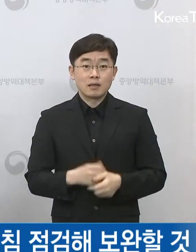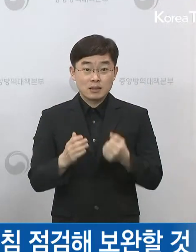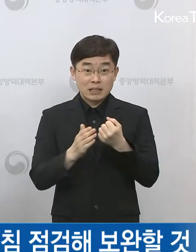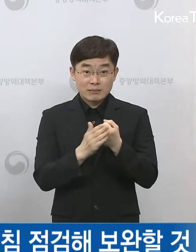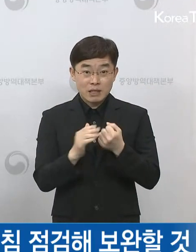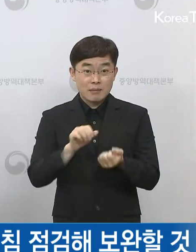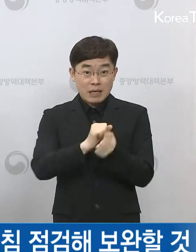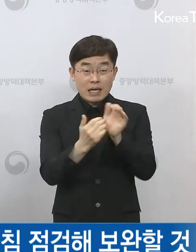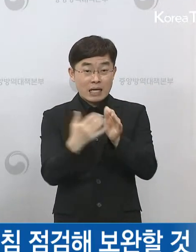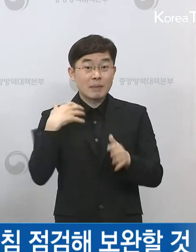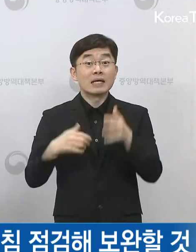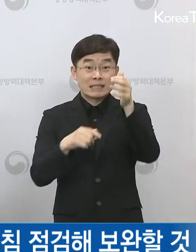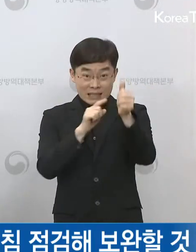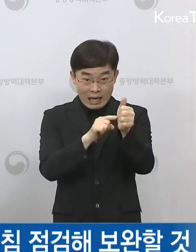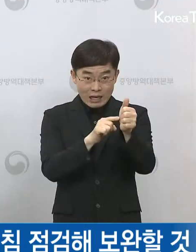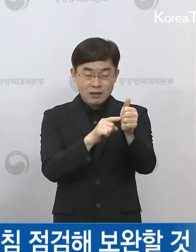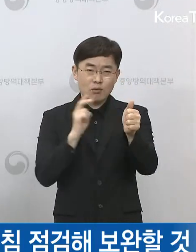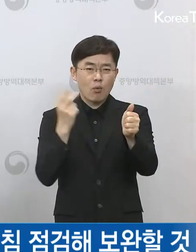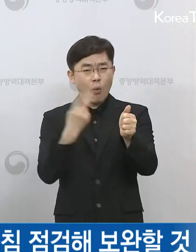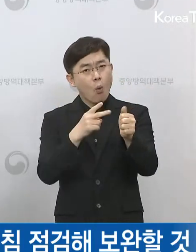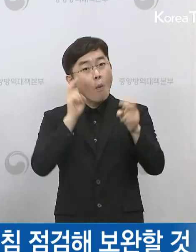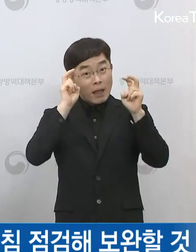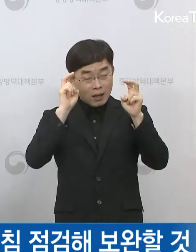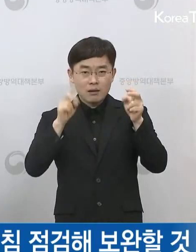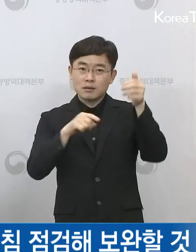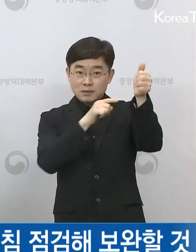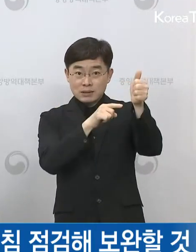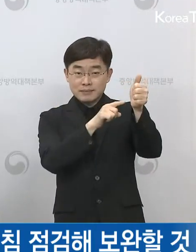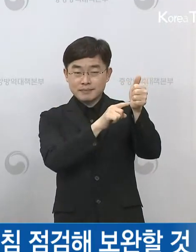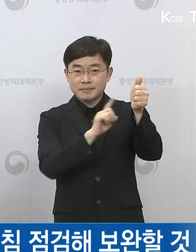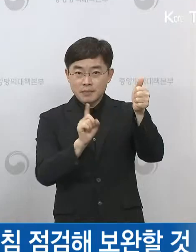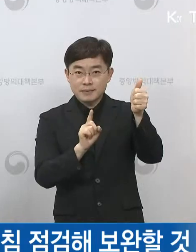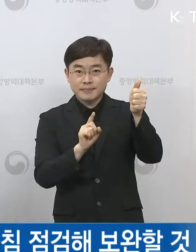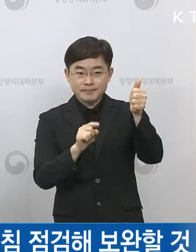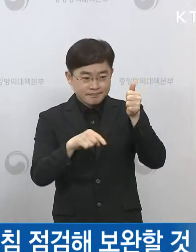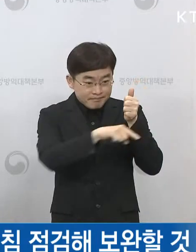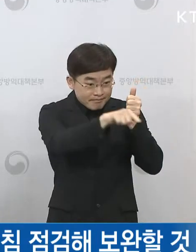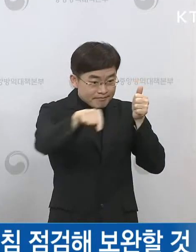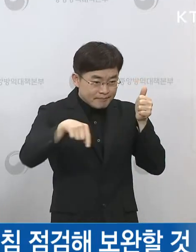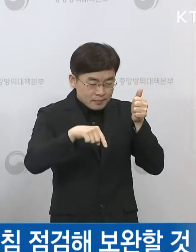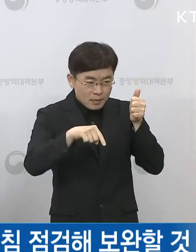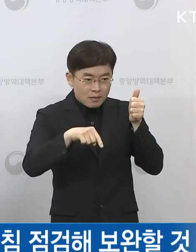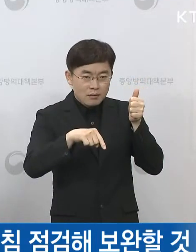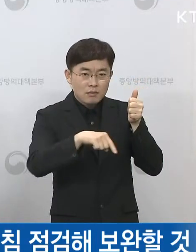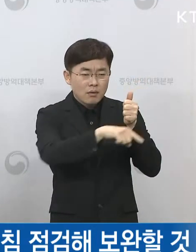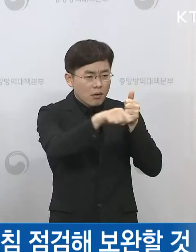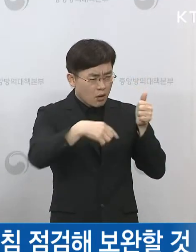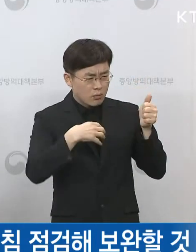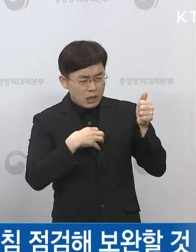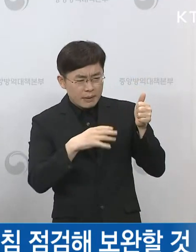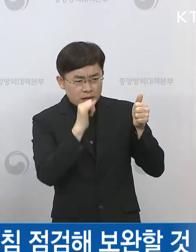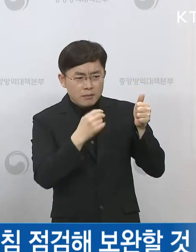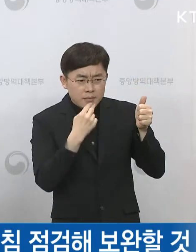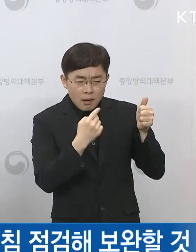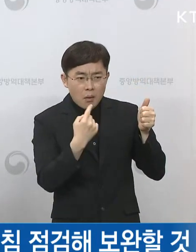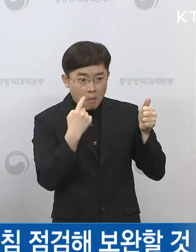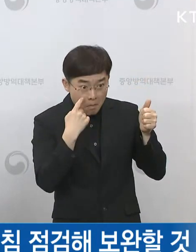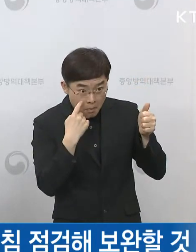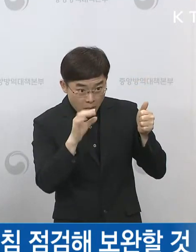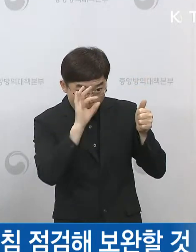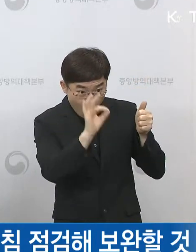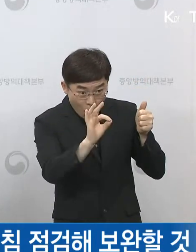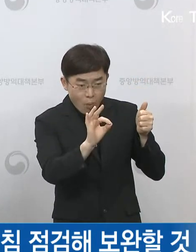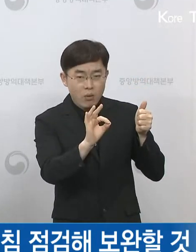직장 사업장의 책임이 있으신 분들이 직장 단위의 특성들, 위험 요소들을 좀 분석을 해서